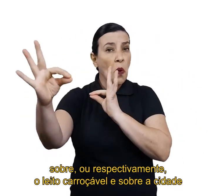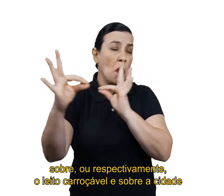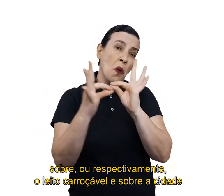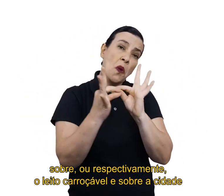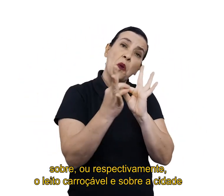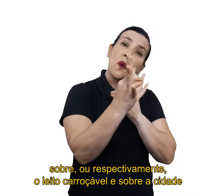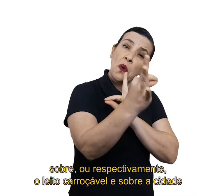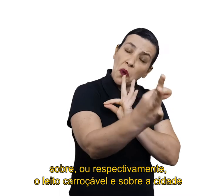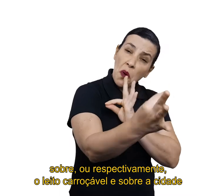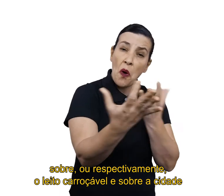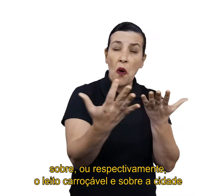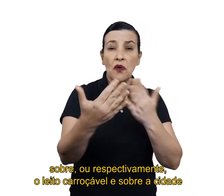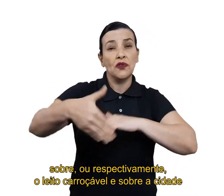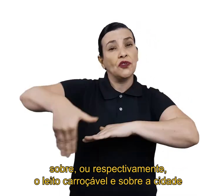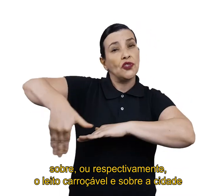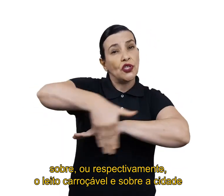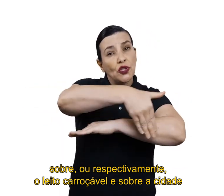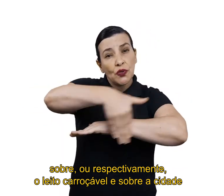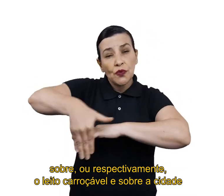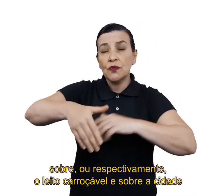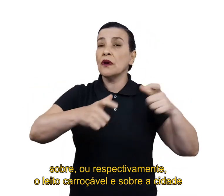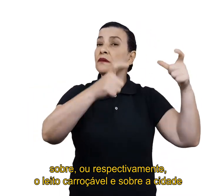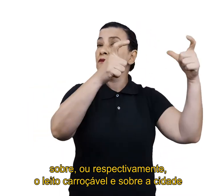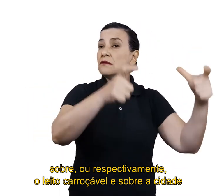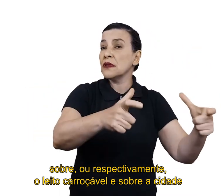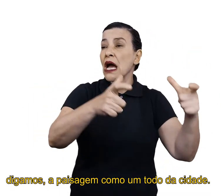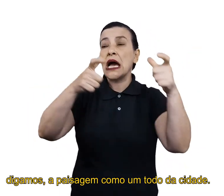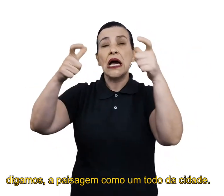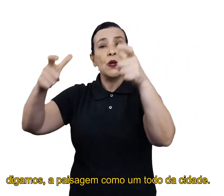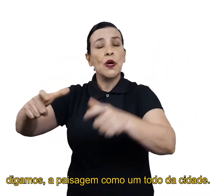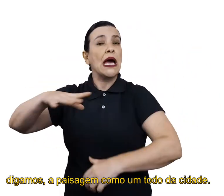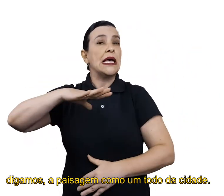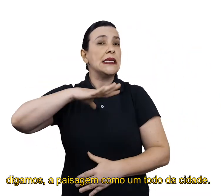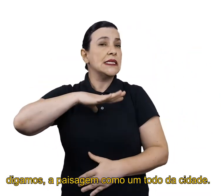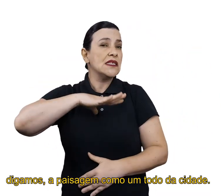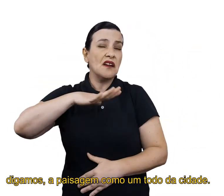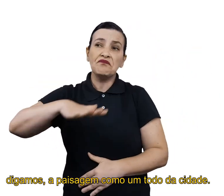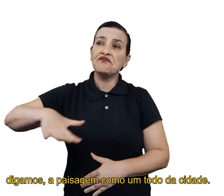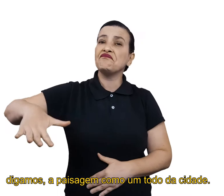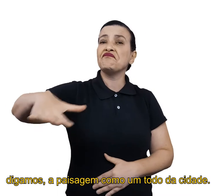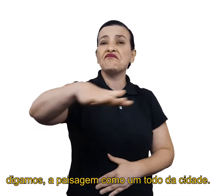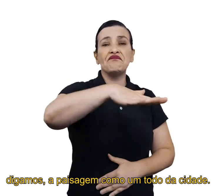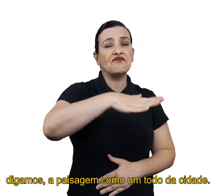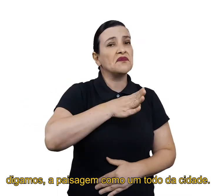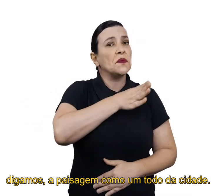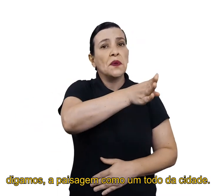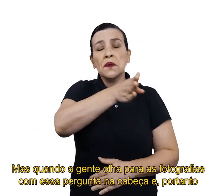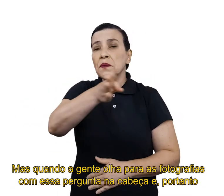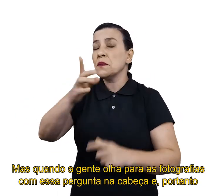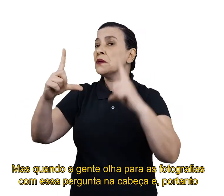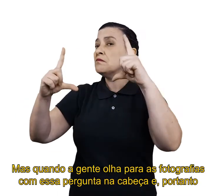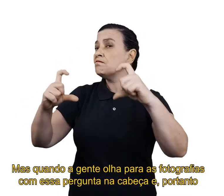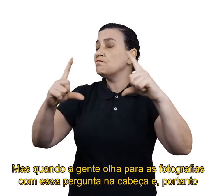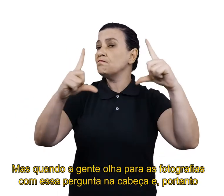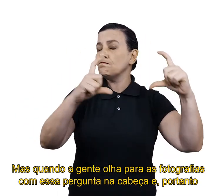ou, respectivamente, o leito carroçável e sobre a cidade, digamos, a paisagem como um todo da cidade.